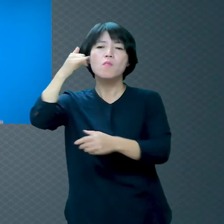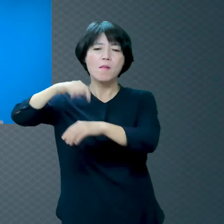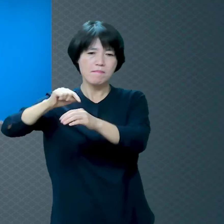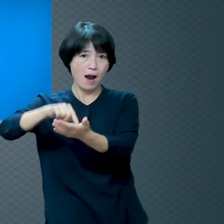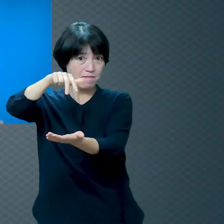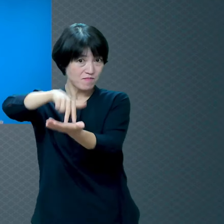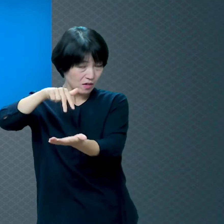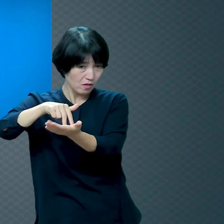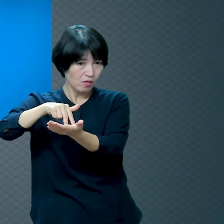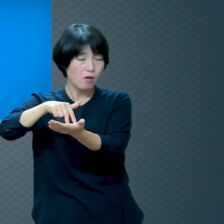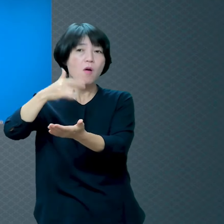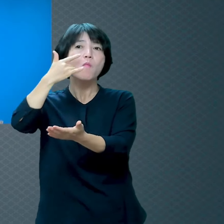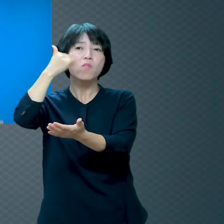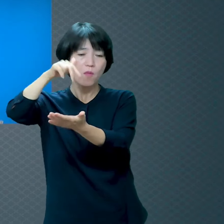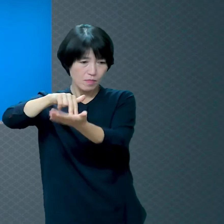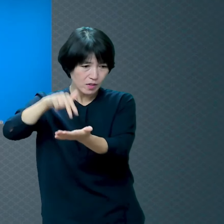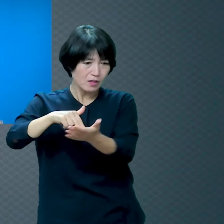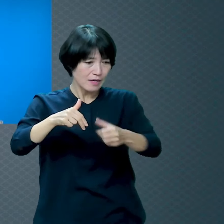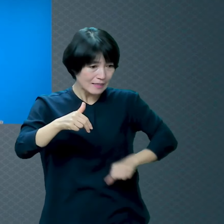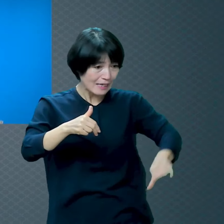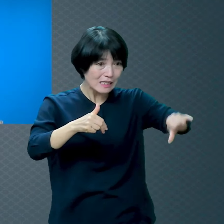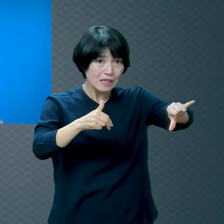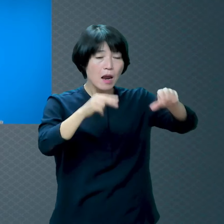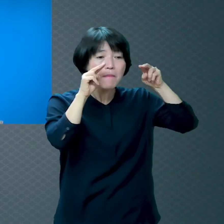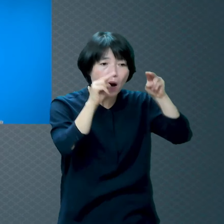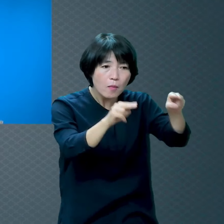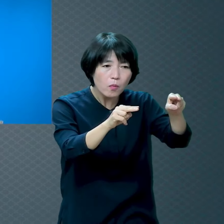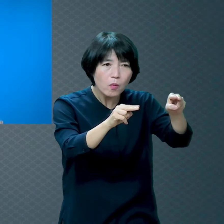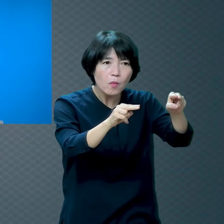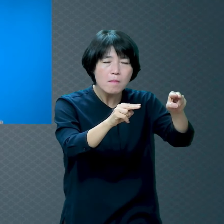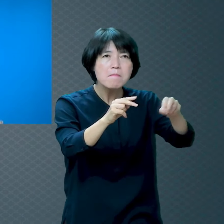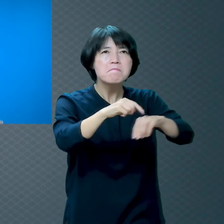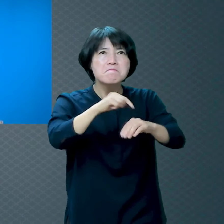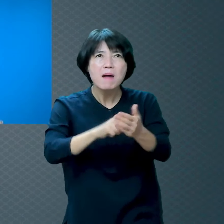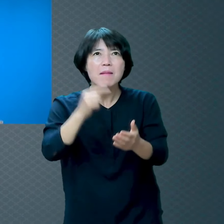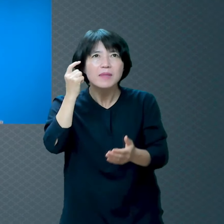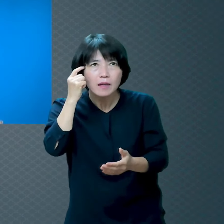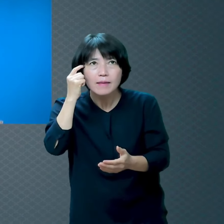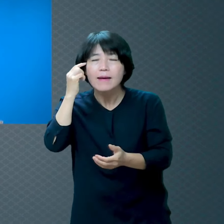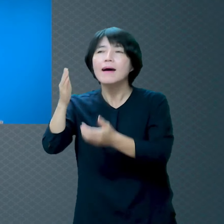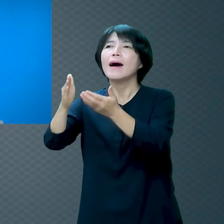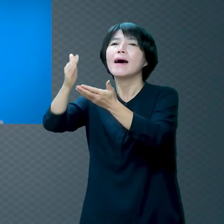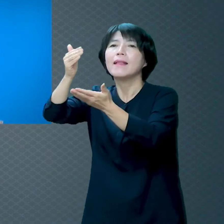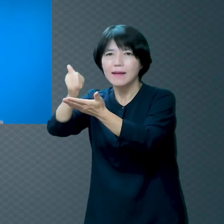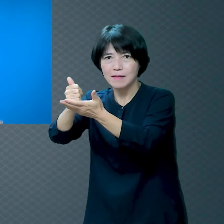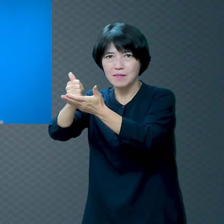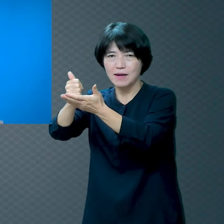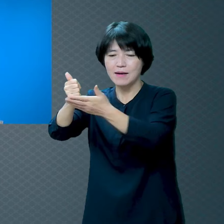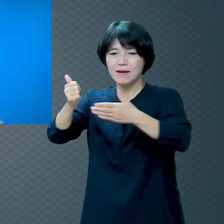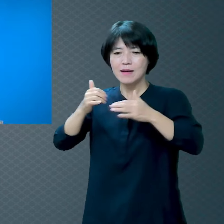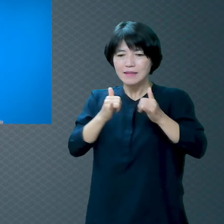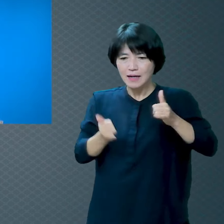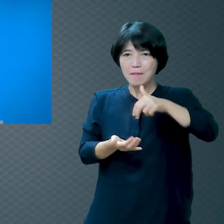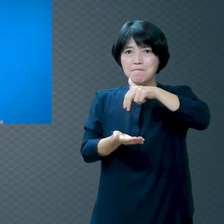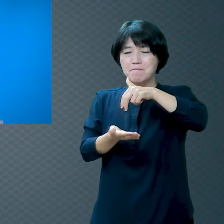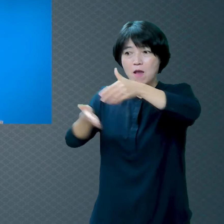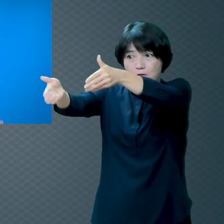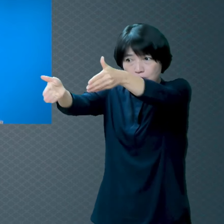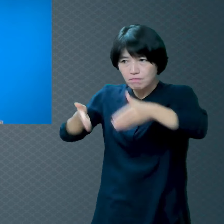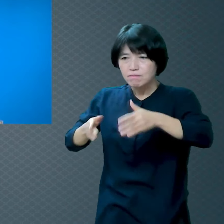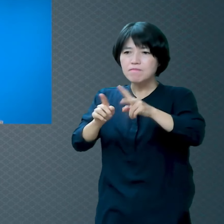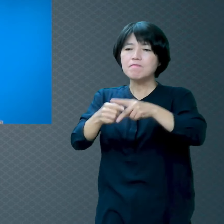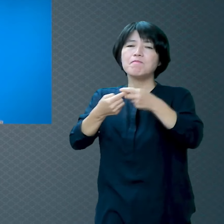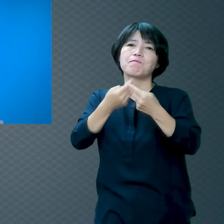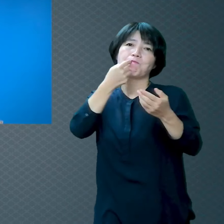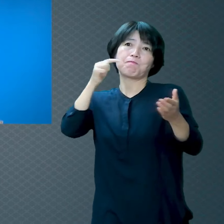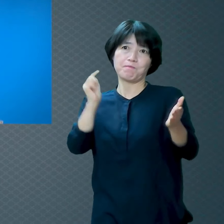심판해버리든지 지옥에 보내버리든지 그러면 되는데 왜 많은 말씀을 통해서